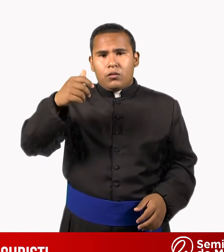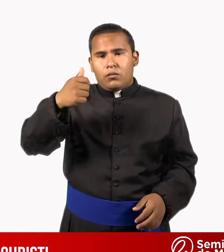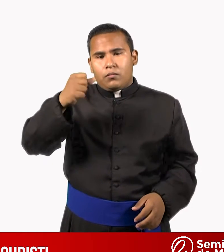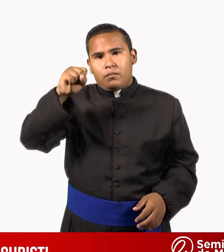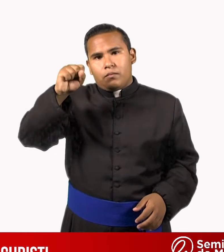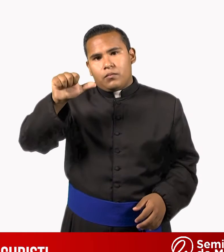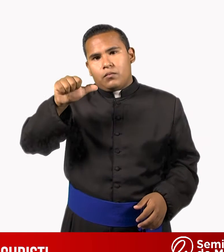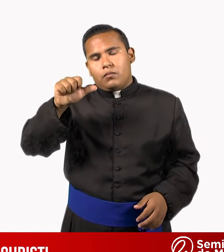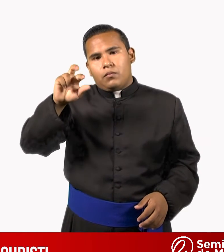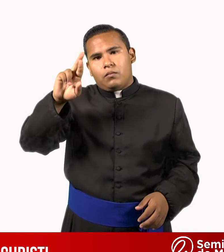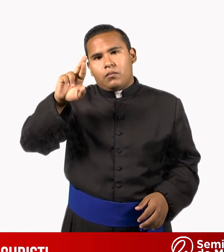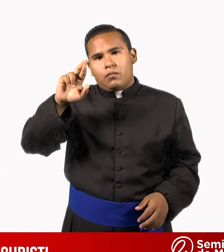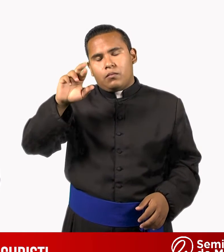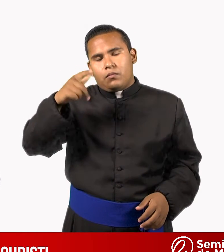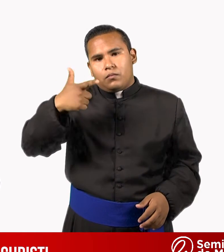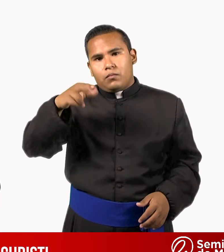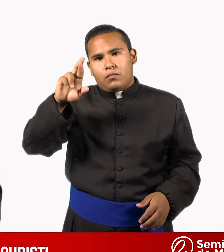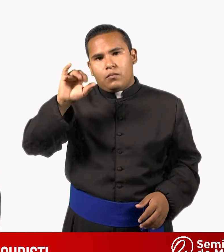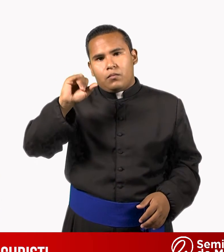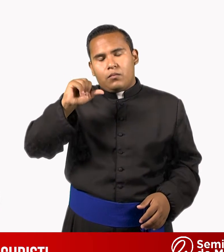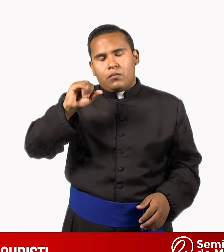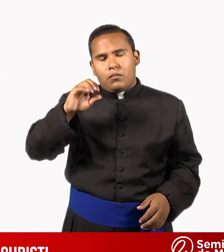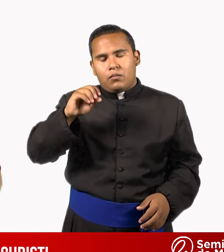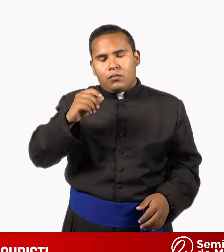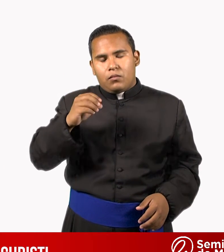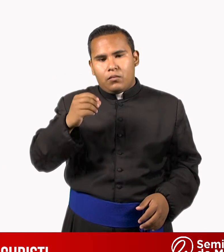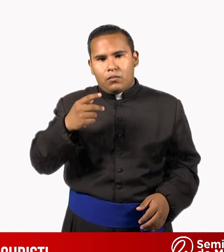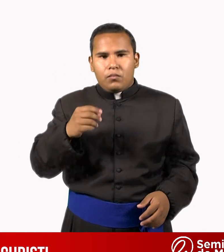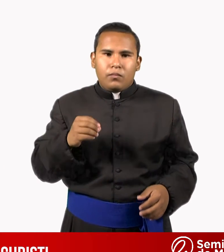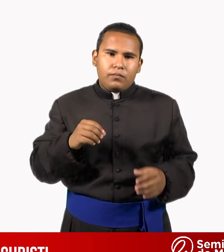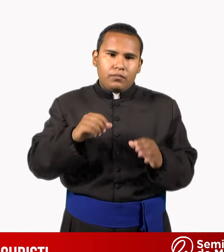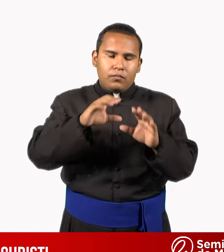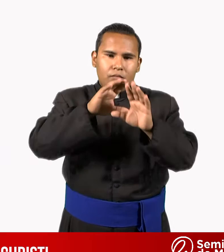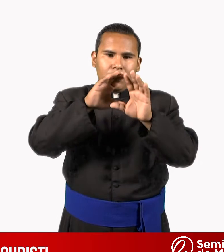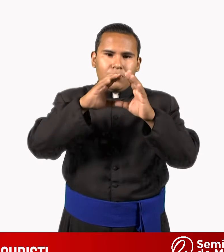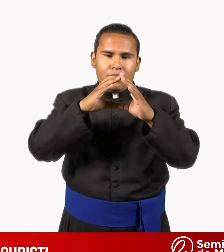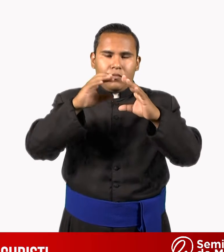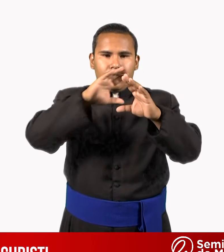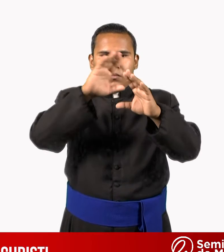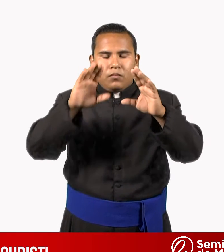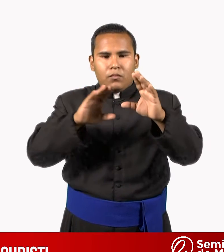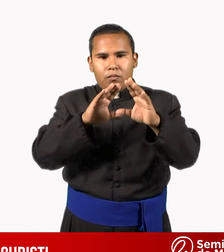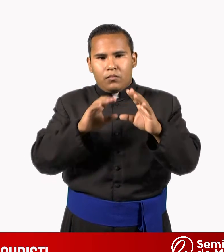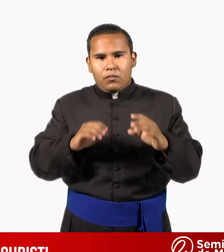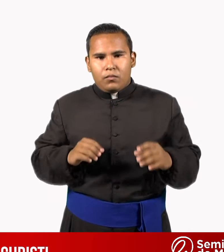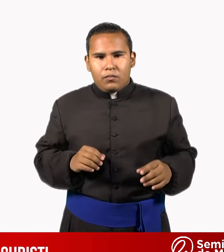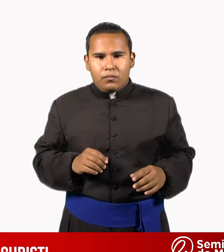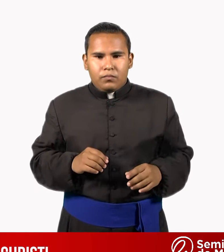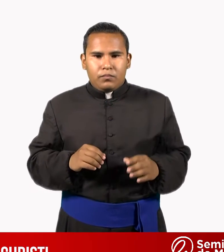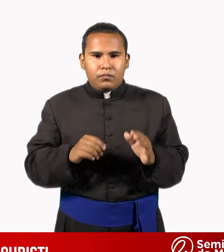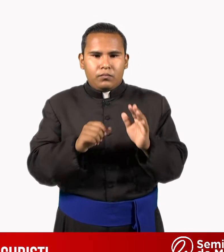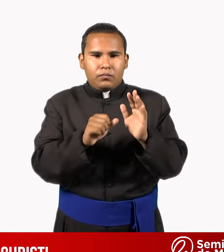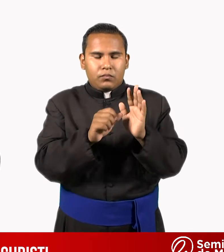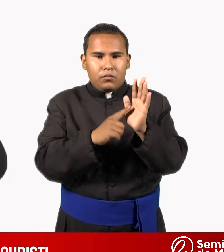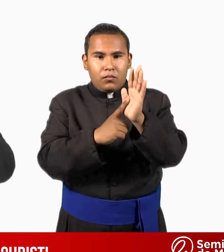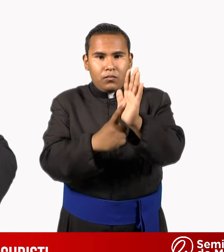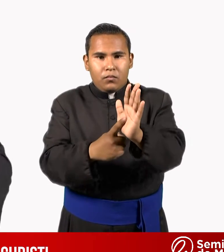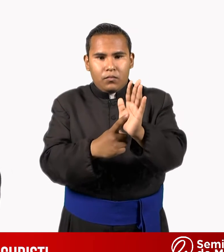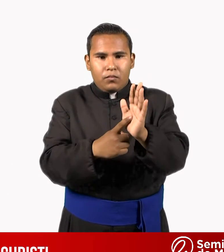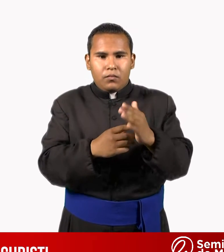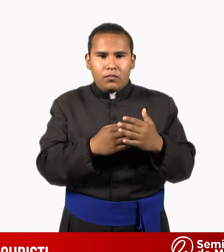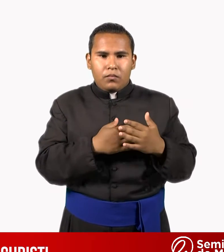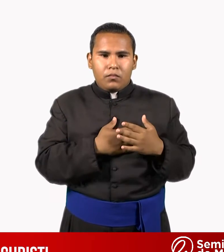o expuesto en la custodia. Ese es el pacto de amor que Dios tiene con